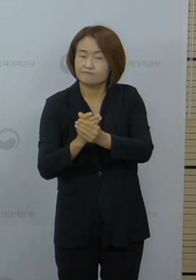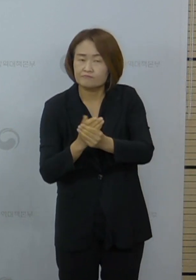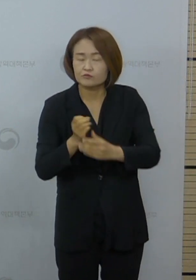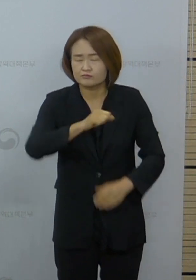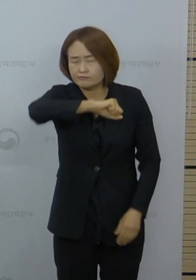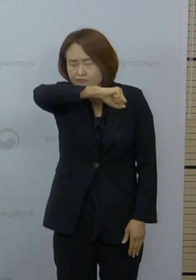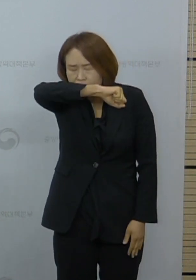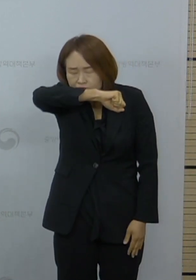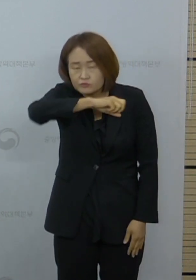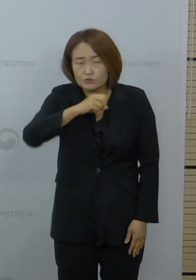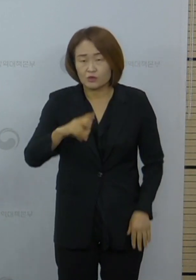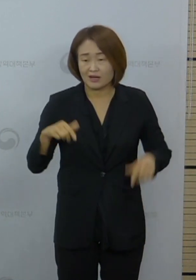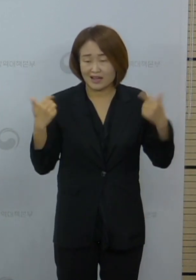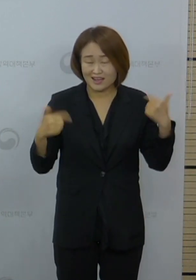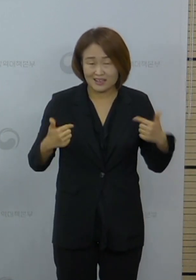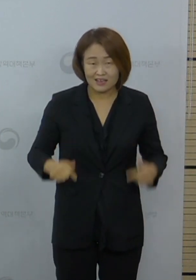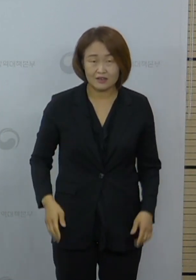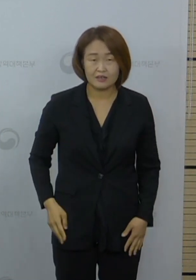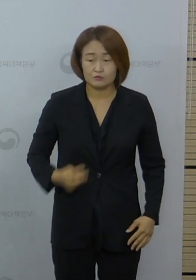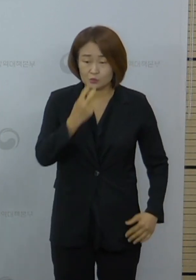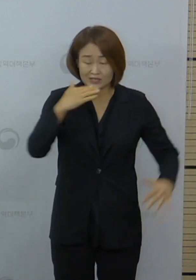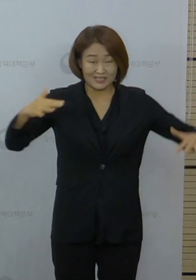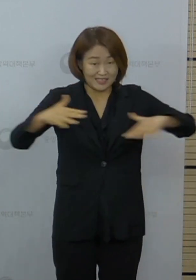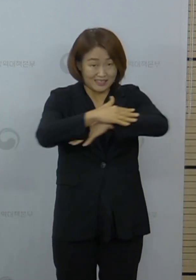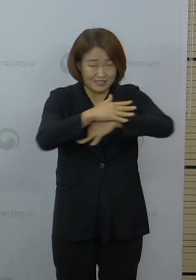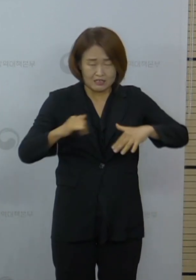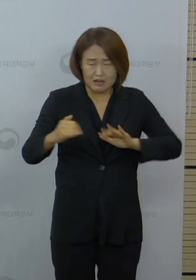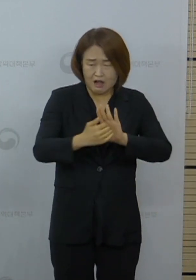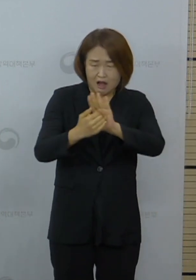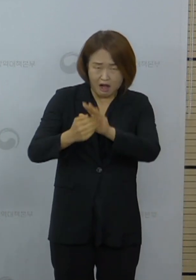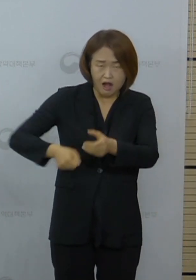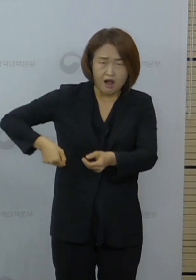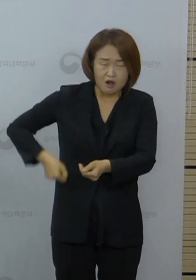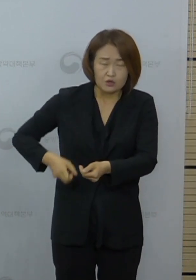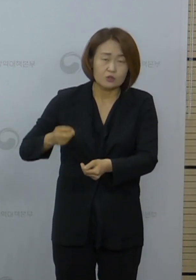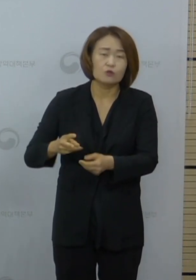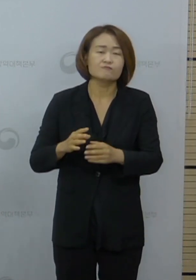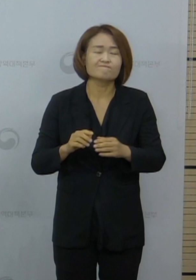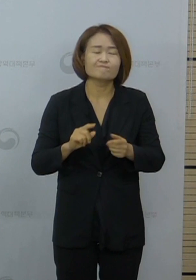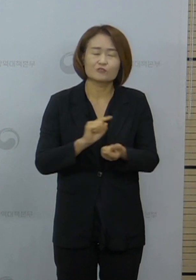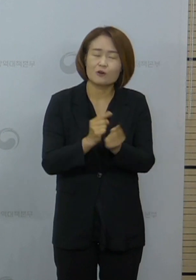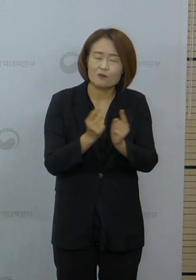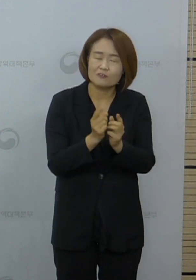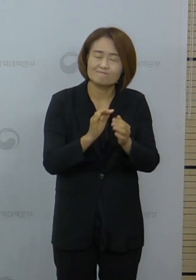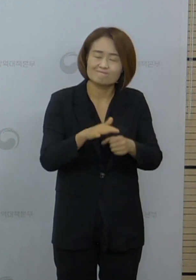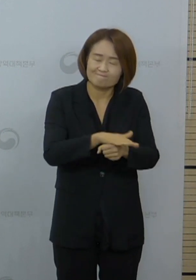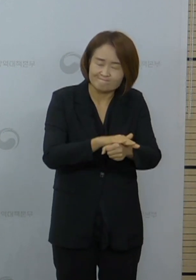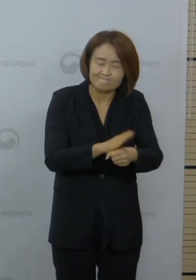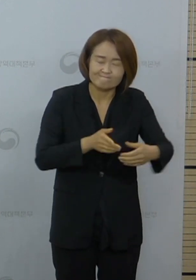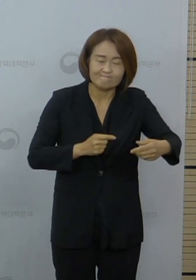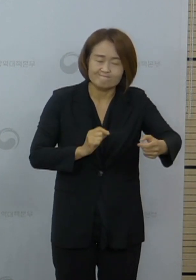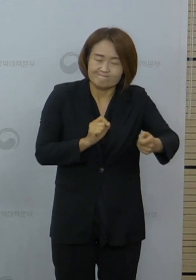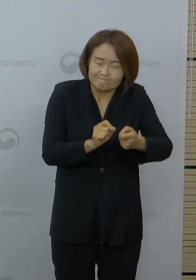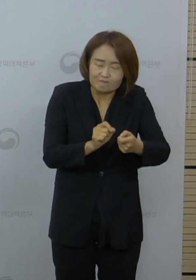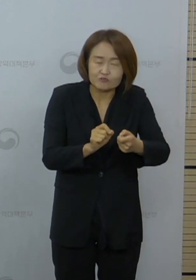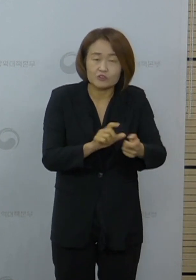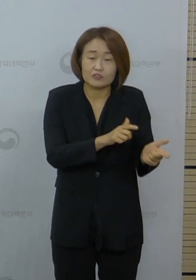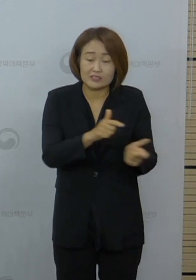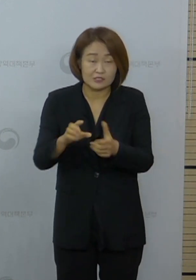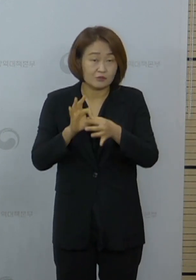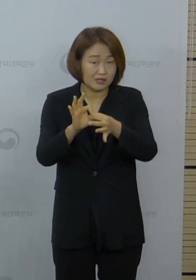예절 그리고 매일 두 번 이상의 환기와 소독 그리고 마음은 가까이 하는 등 개인 방역 5대 기본 수칙을